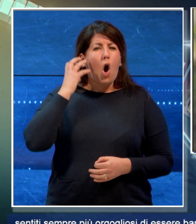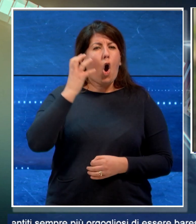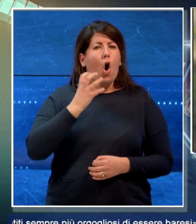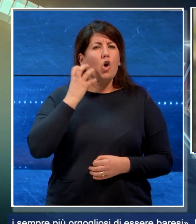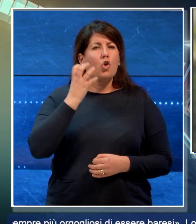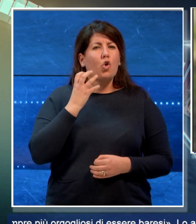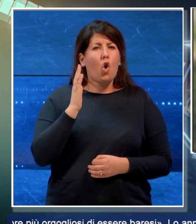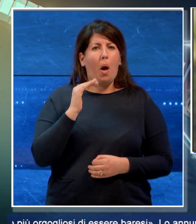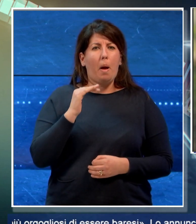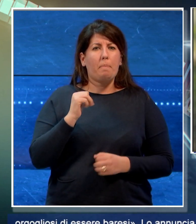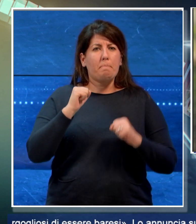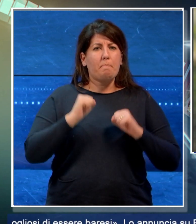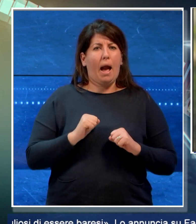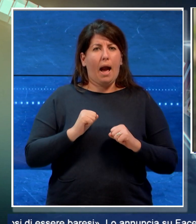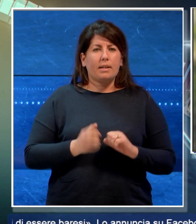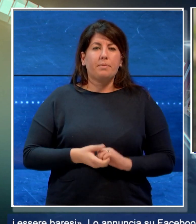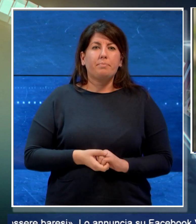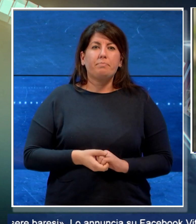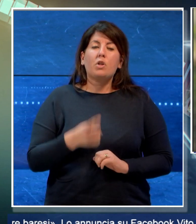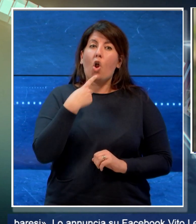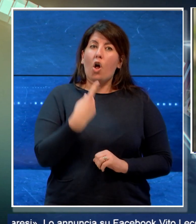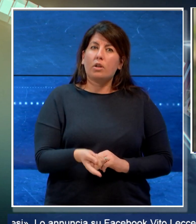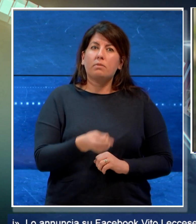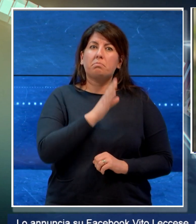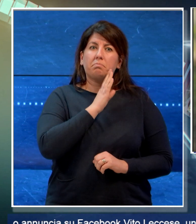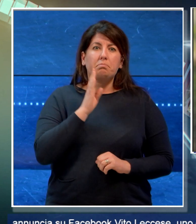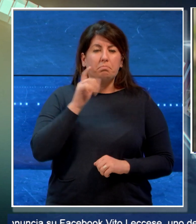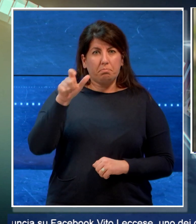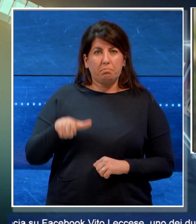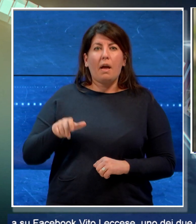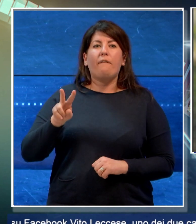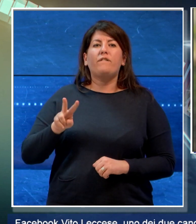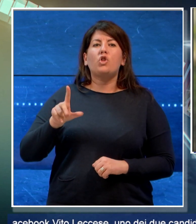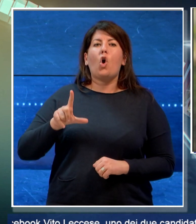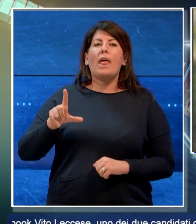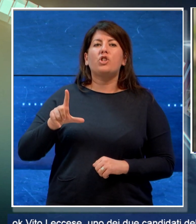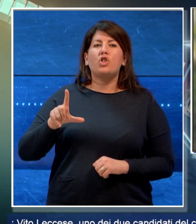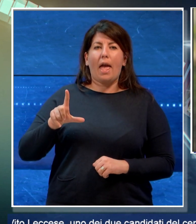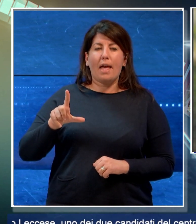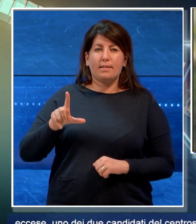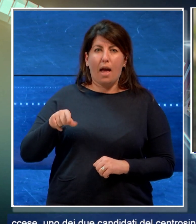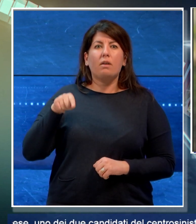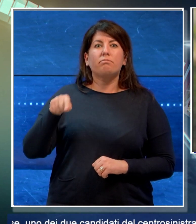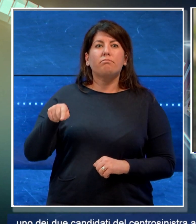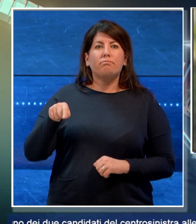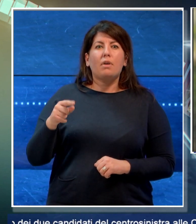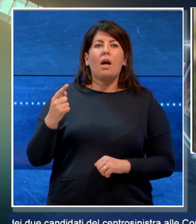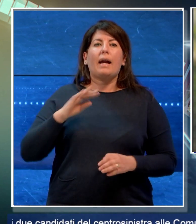essere baresi. Lo annuncia su Facebook Vito Leccese, uno dei due